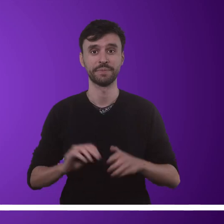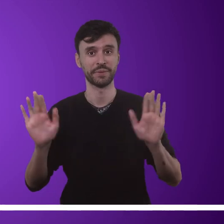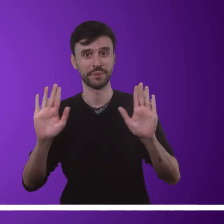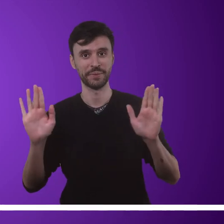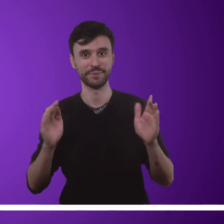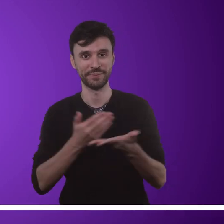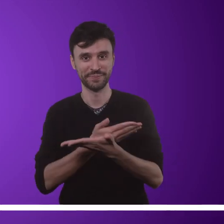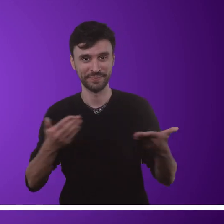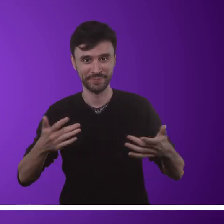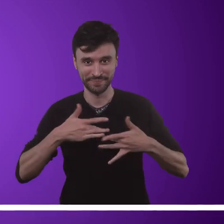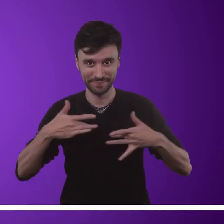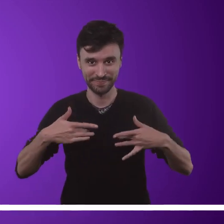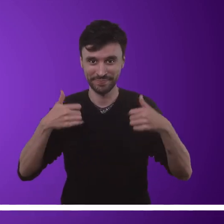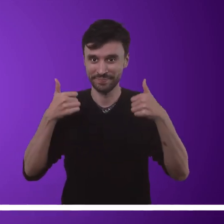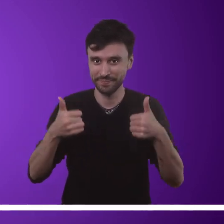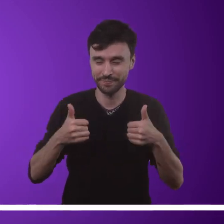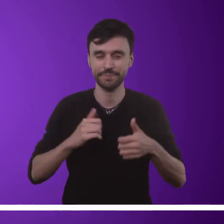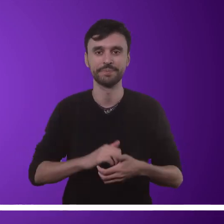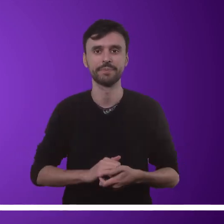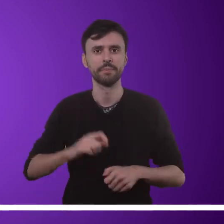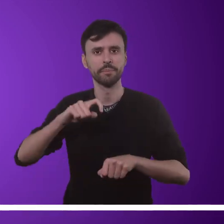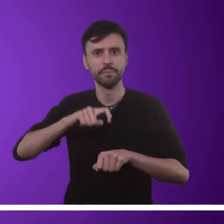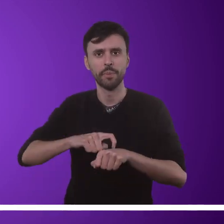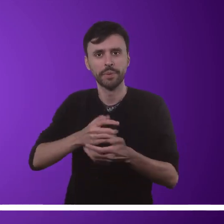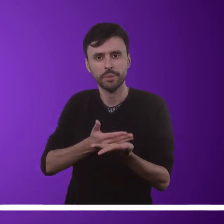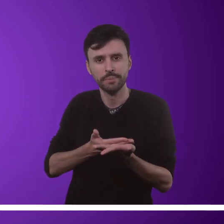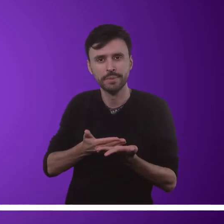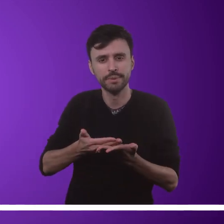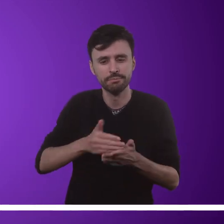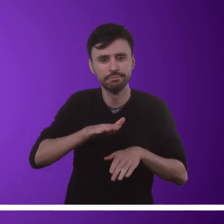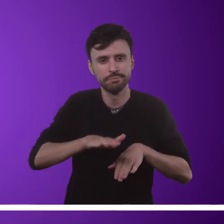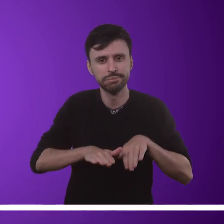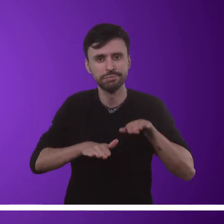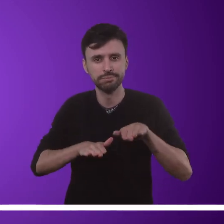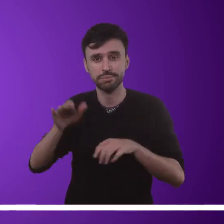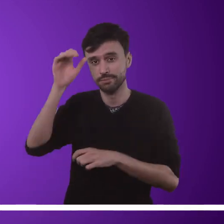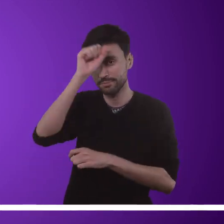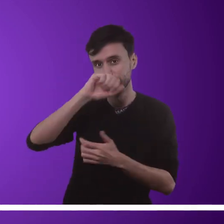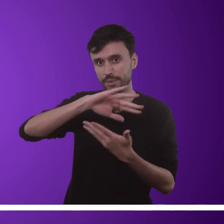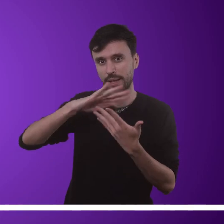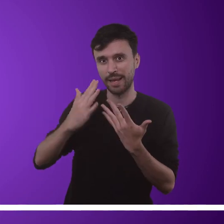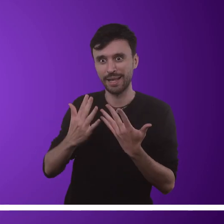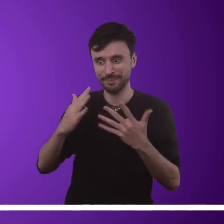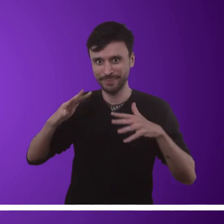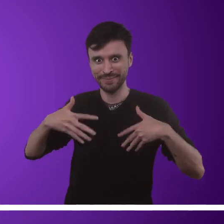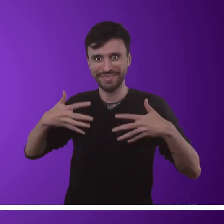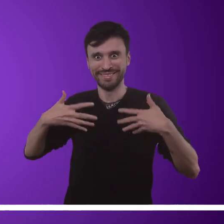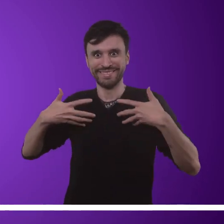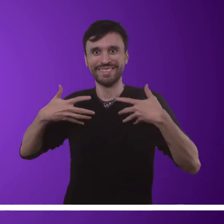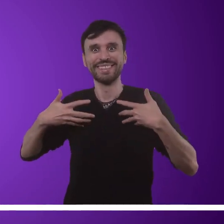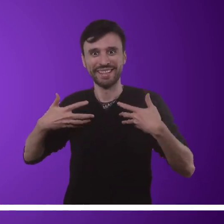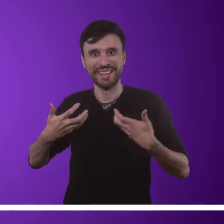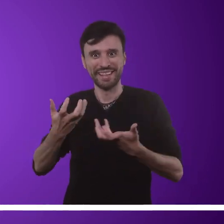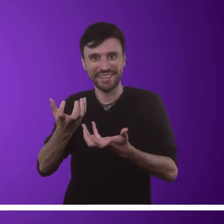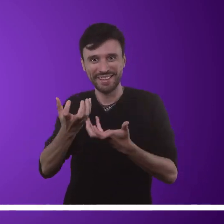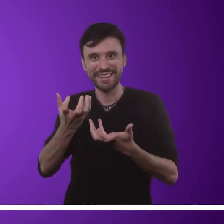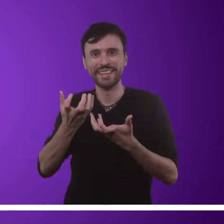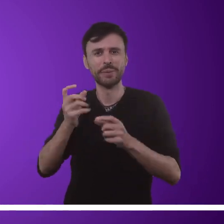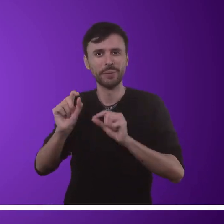Olá, tudo bem? Quando nós estamos iniciando os estudos na Libras, é normal que a gente fique empolgado com a possibilidade